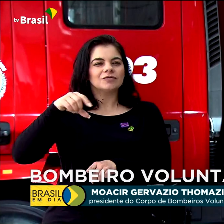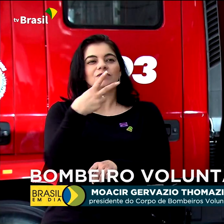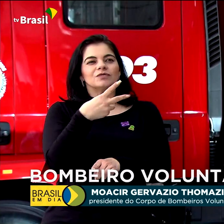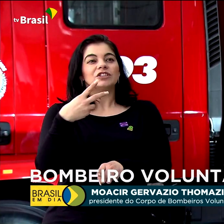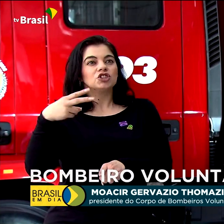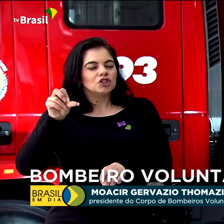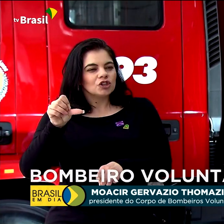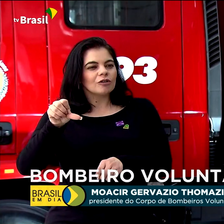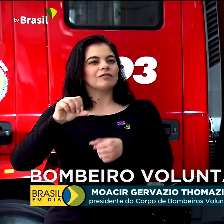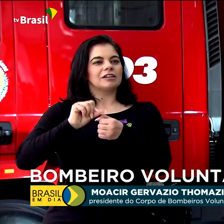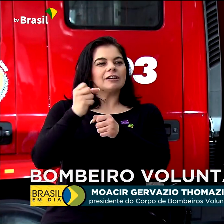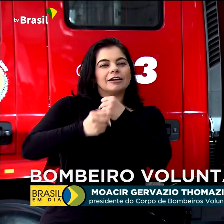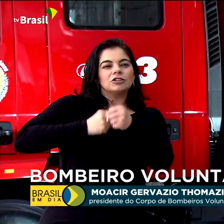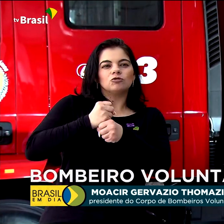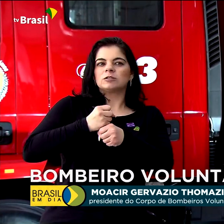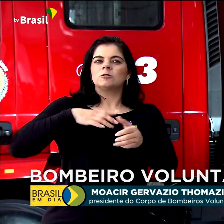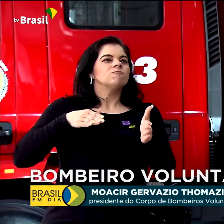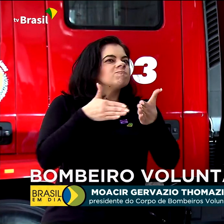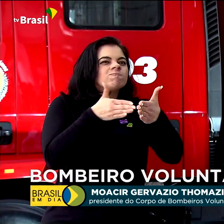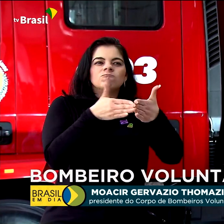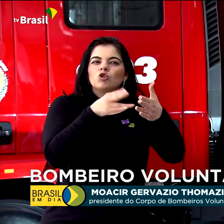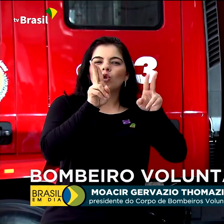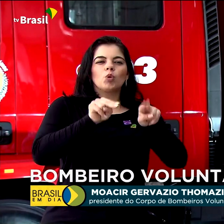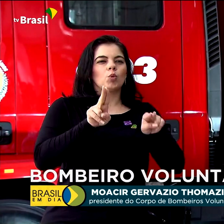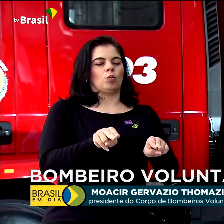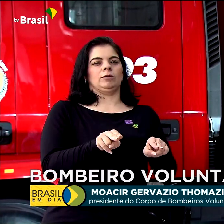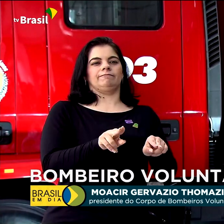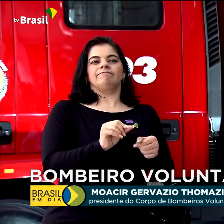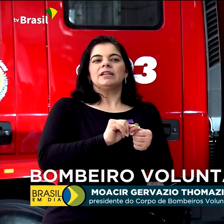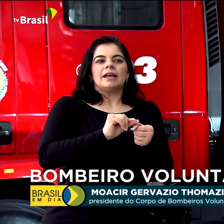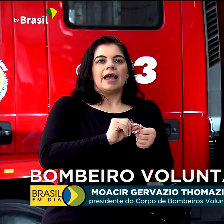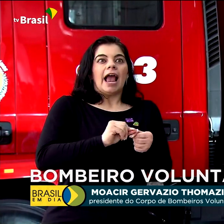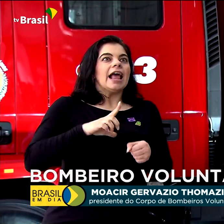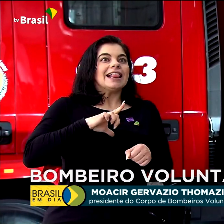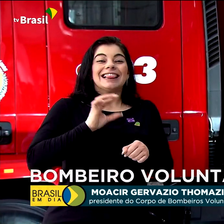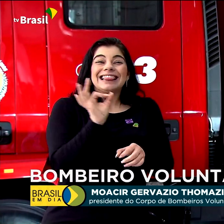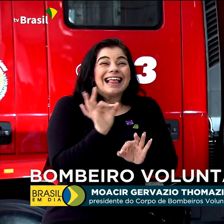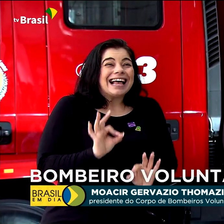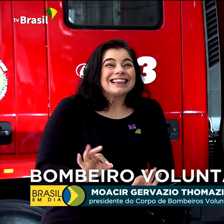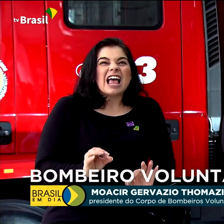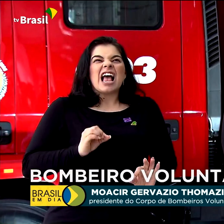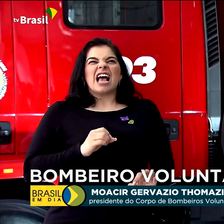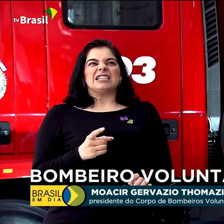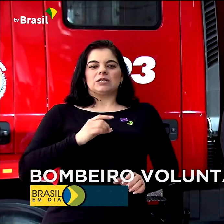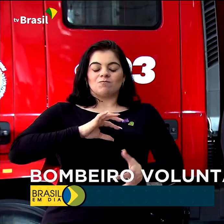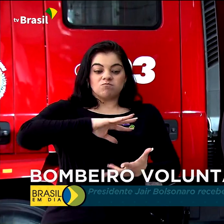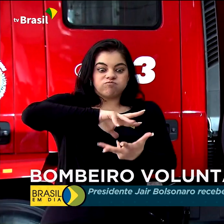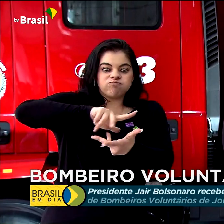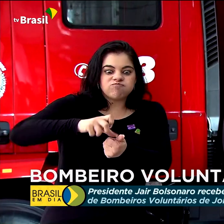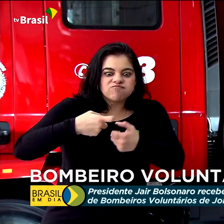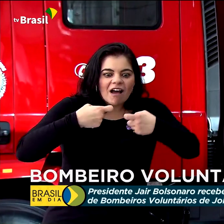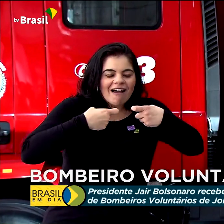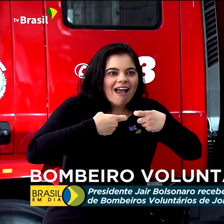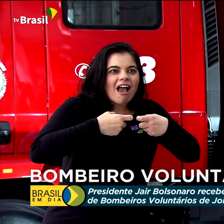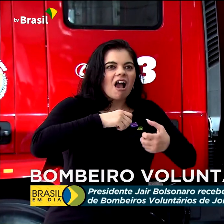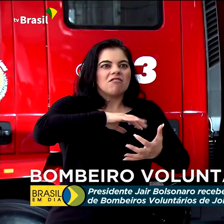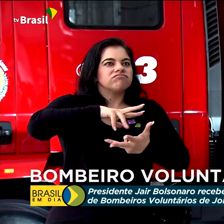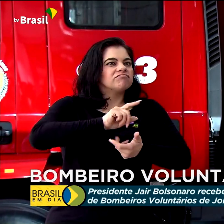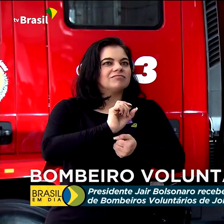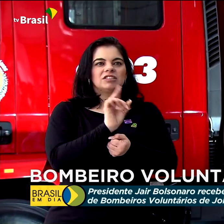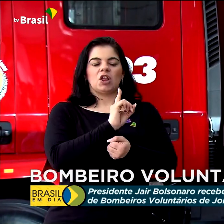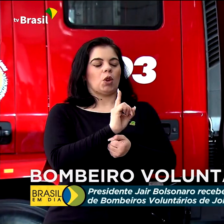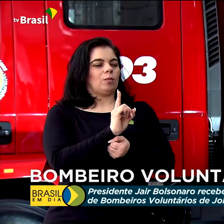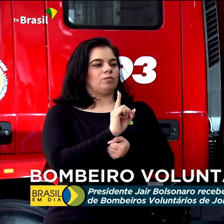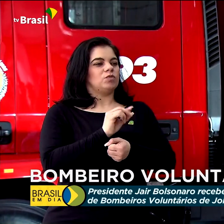ininterrupto serviço. Nem as duas grandes guerras mundiais e a campanha da